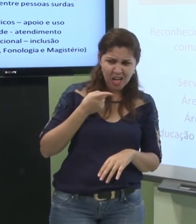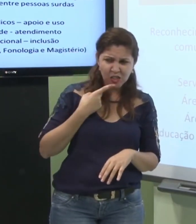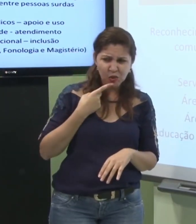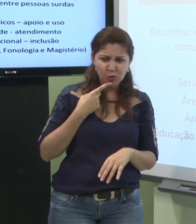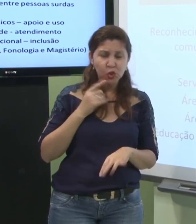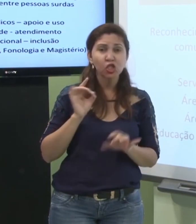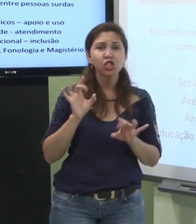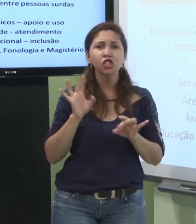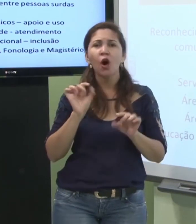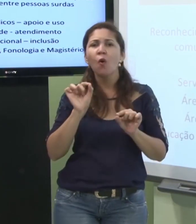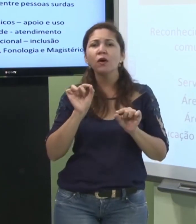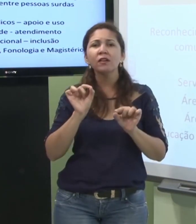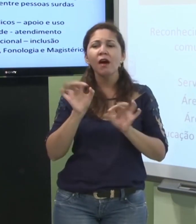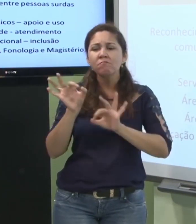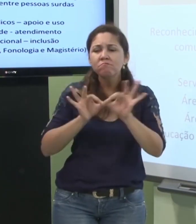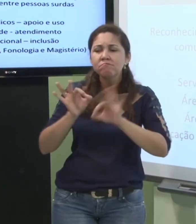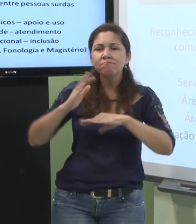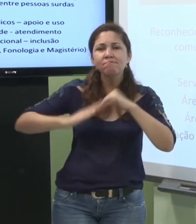se a pessoa olha e fala assim